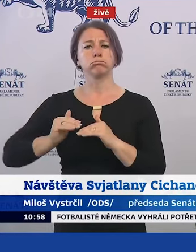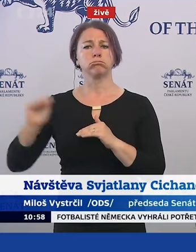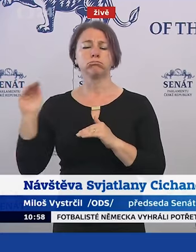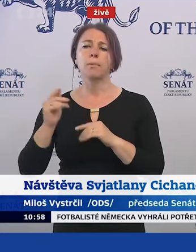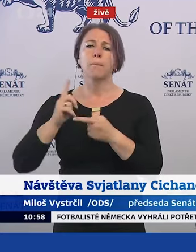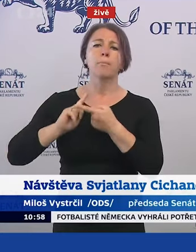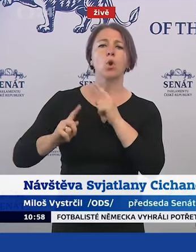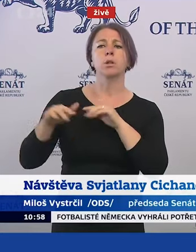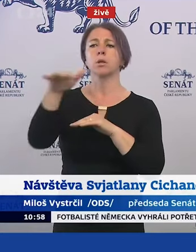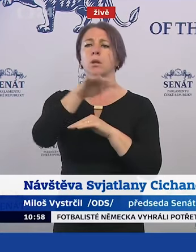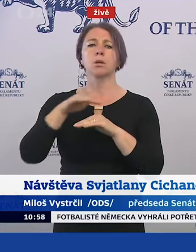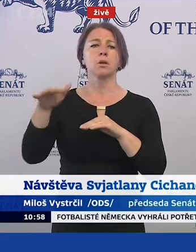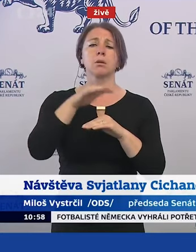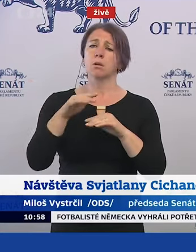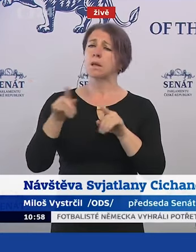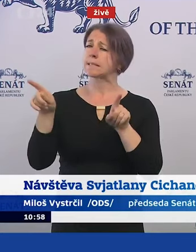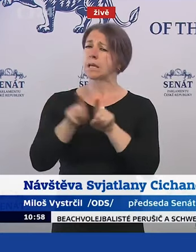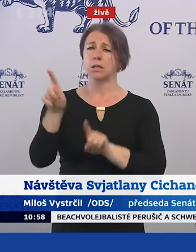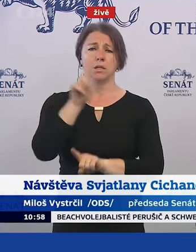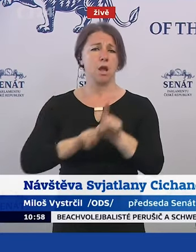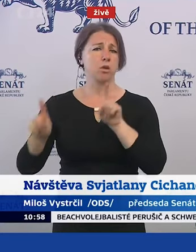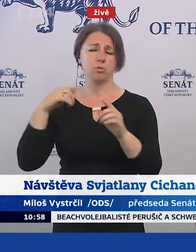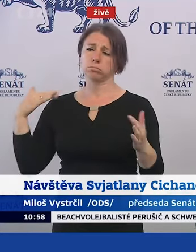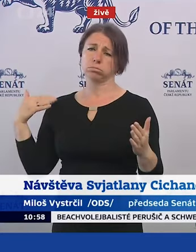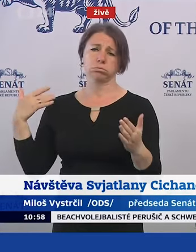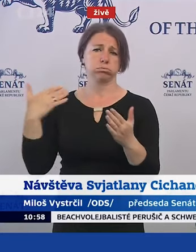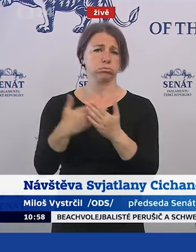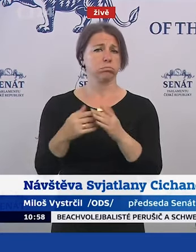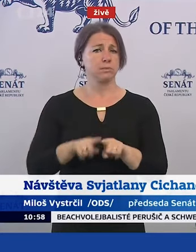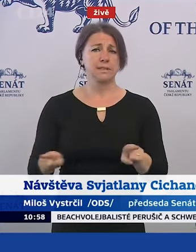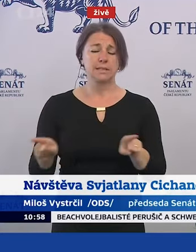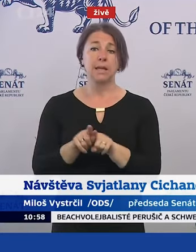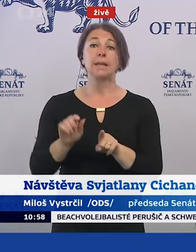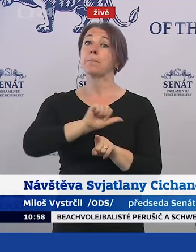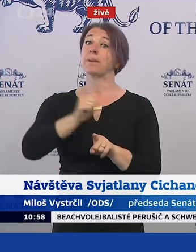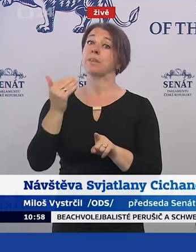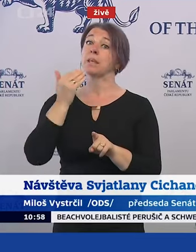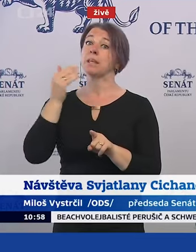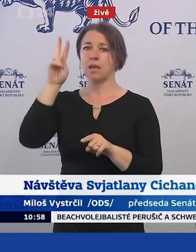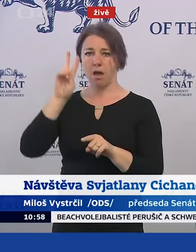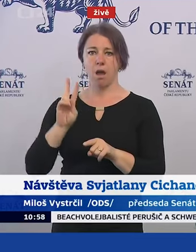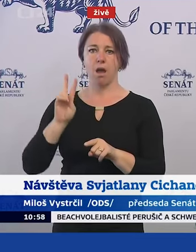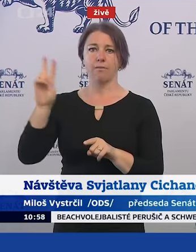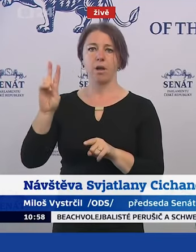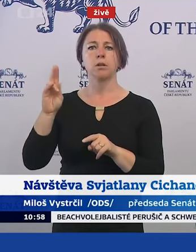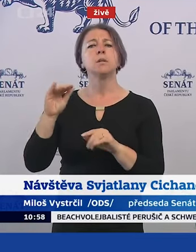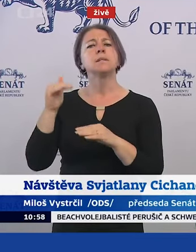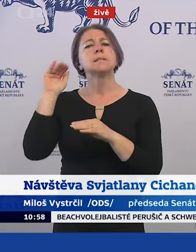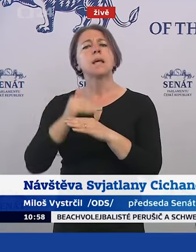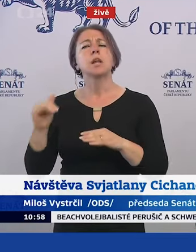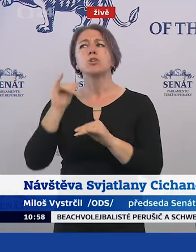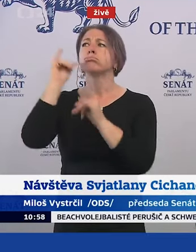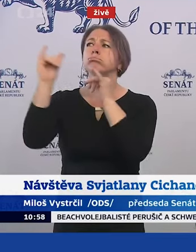tom, co prosazoval, podporoval Václav Havel ve své zahraniční politice.